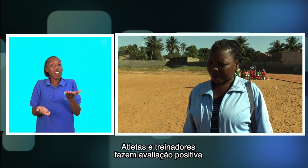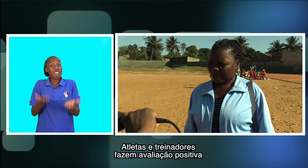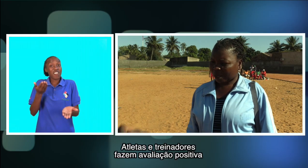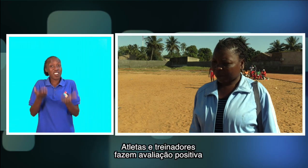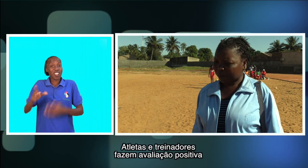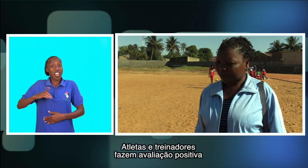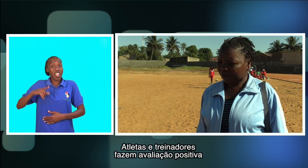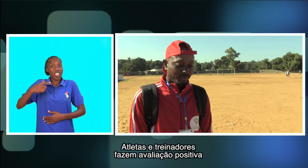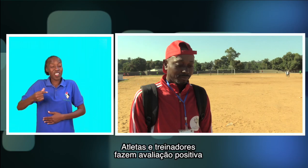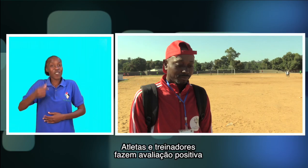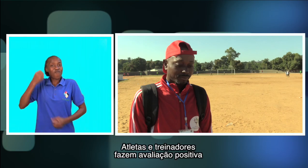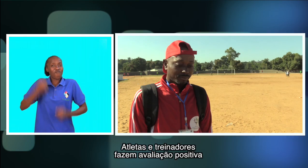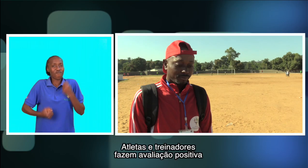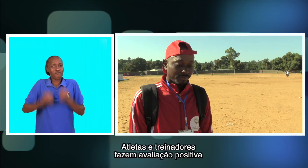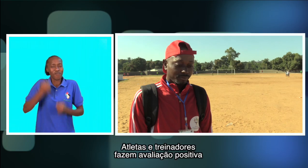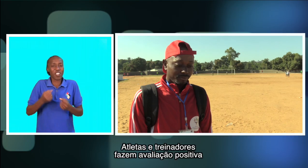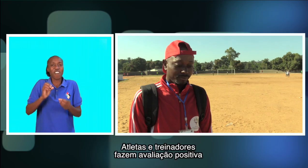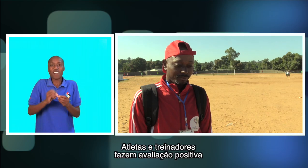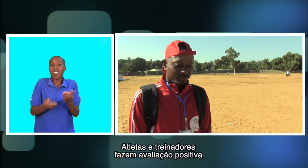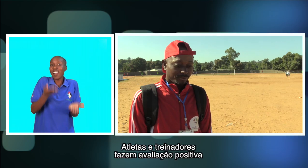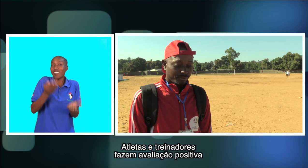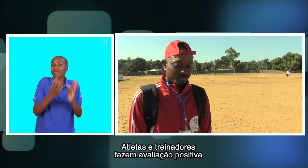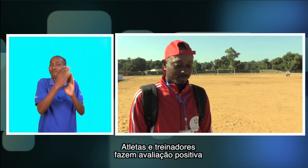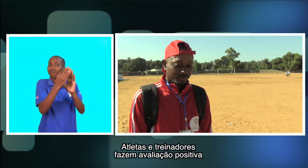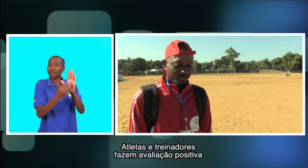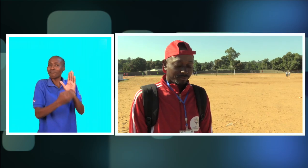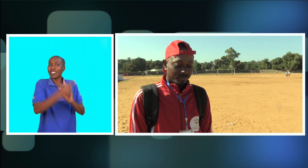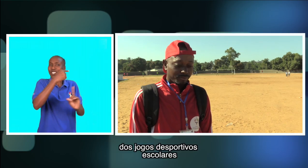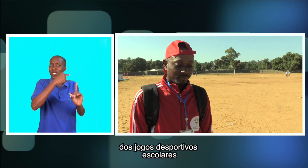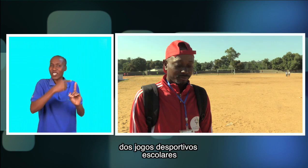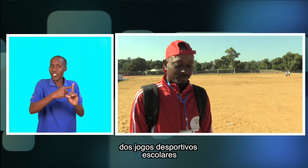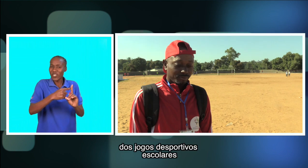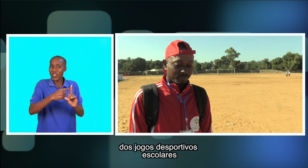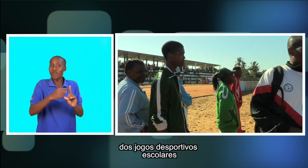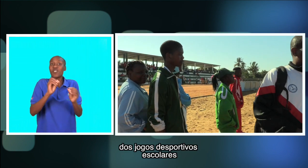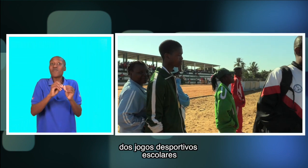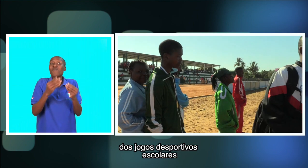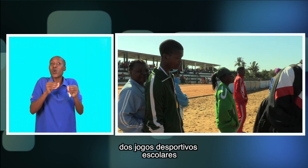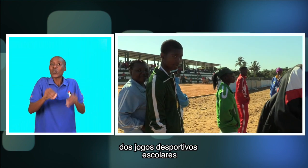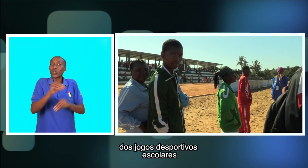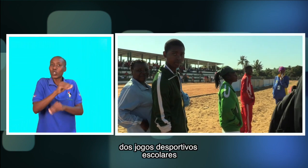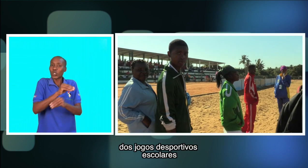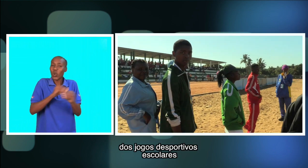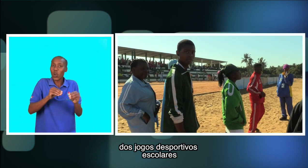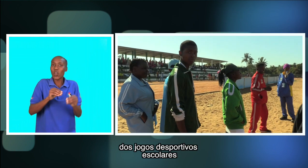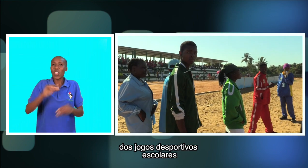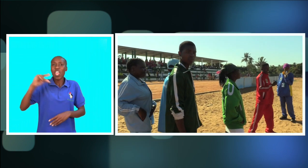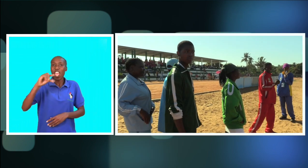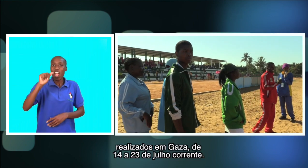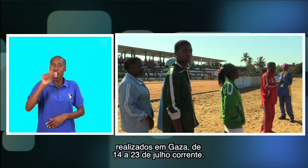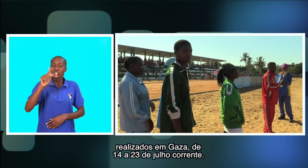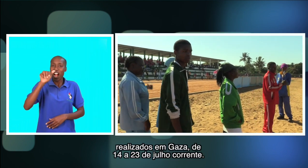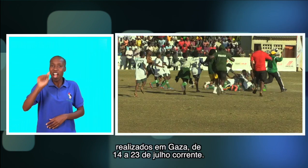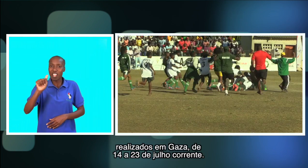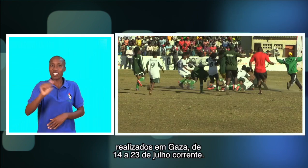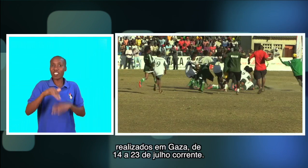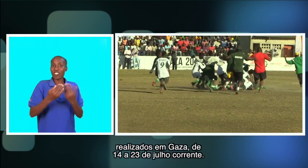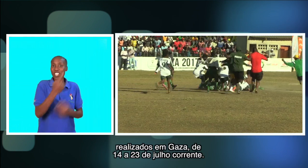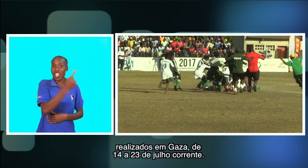Atletas e treinadores fazem avaliação positiva dos Jogos Desportivos Escolares, realizados em